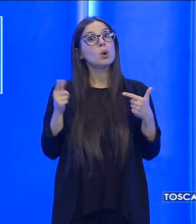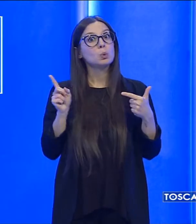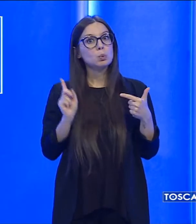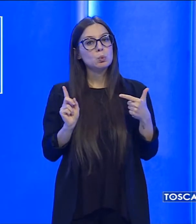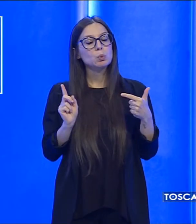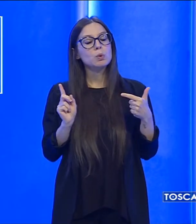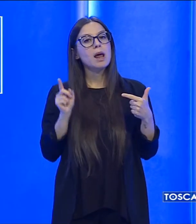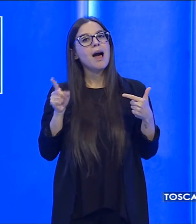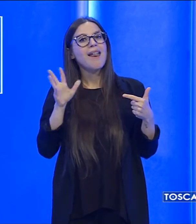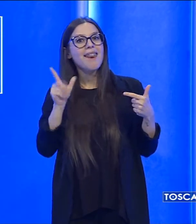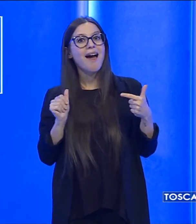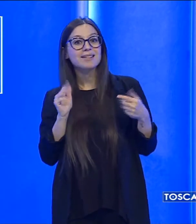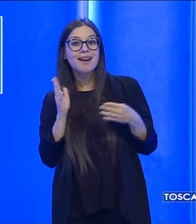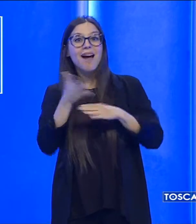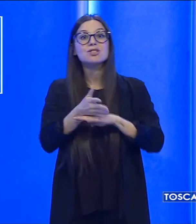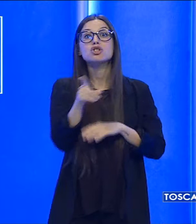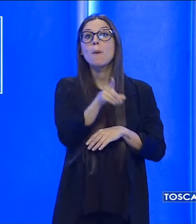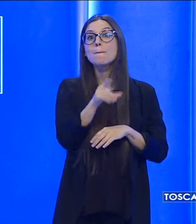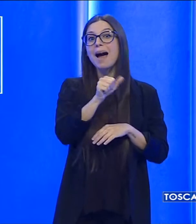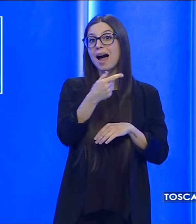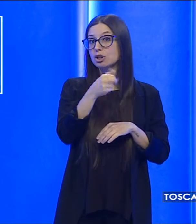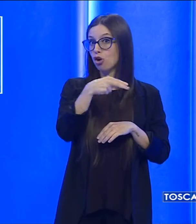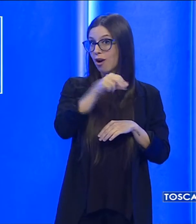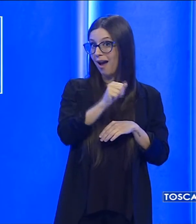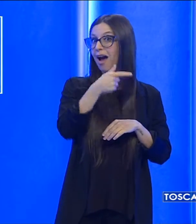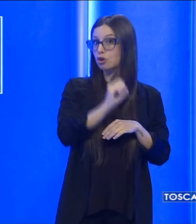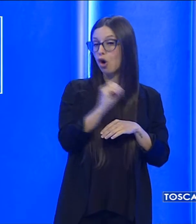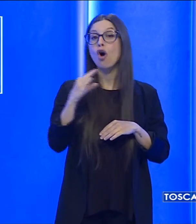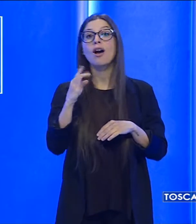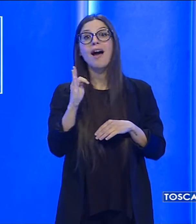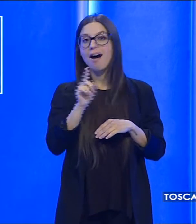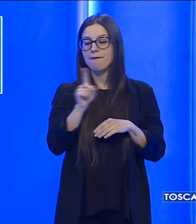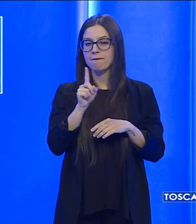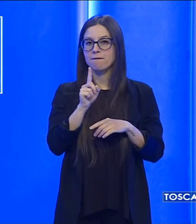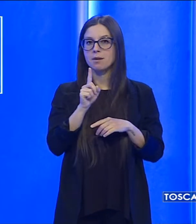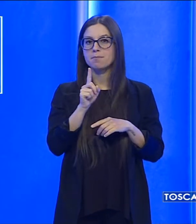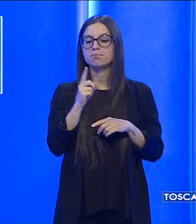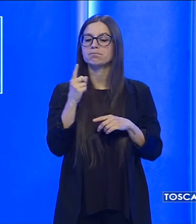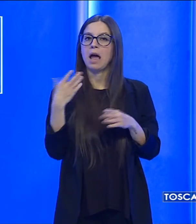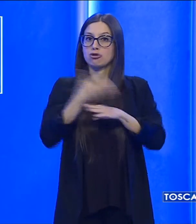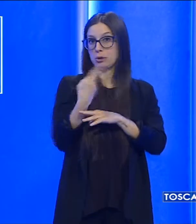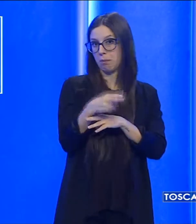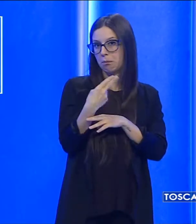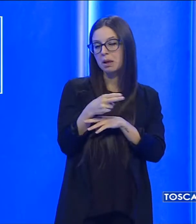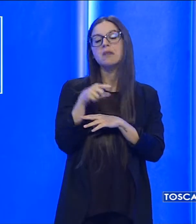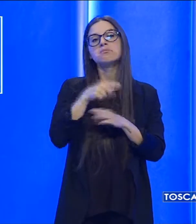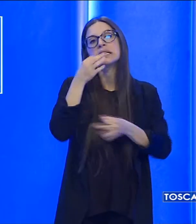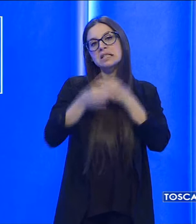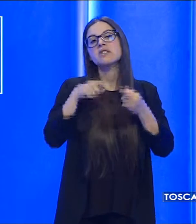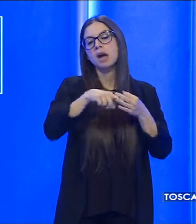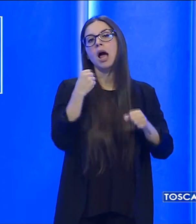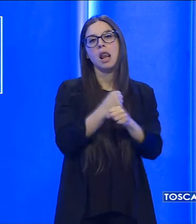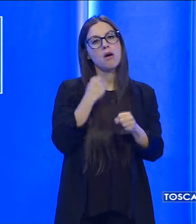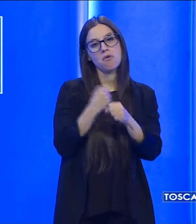riusciti ad accedere ai locali del patronato e CAF, che svolgono quindi regolarmente i loro servizi.